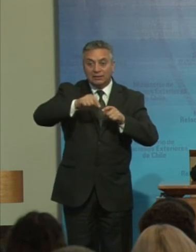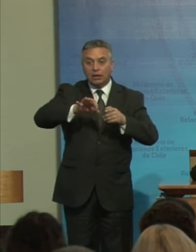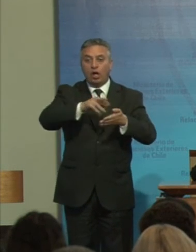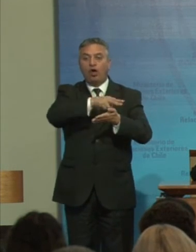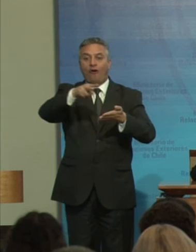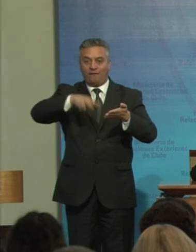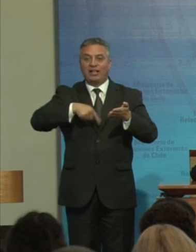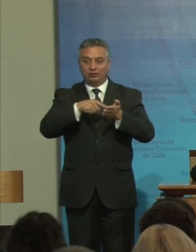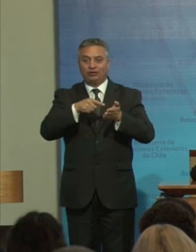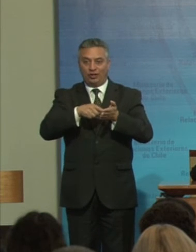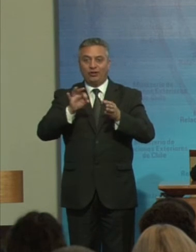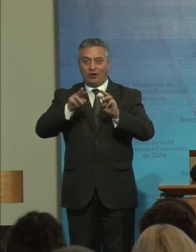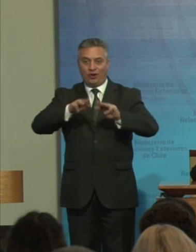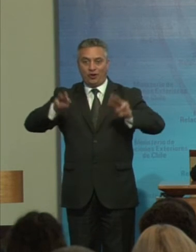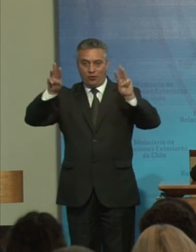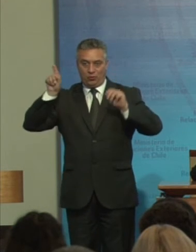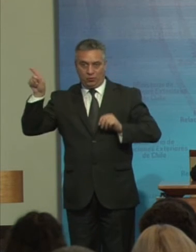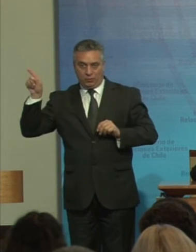discapacidad